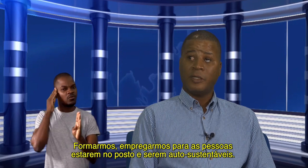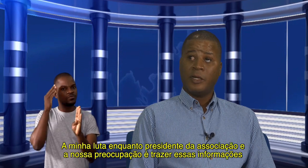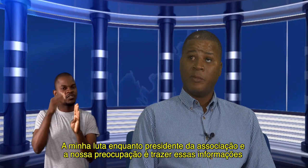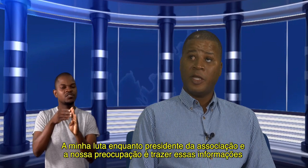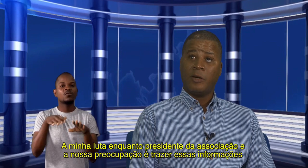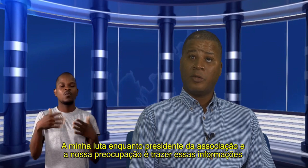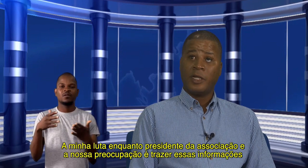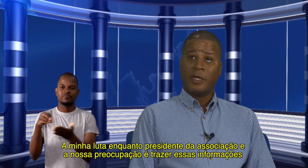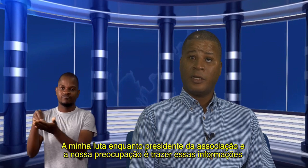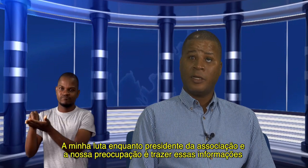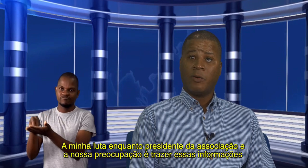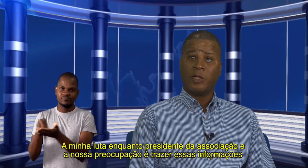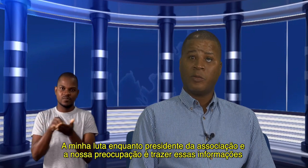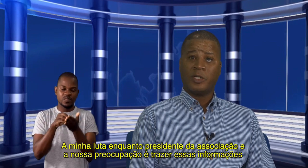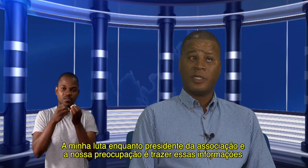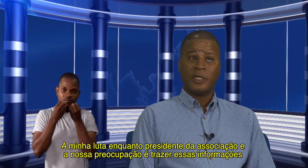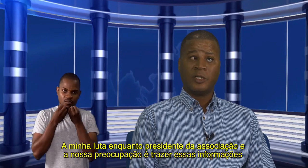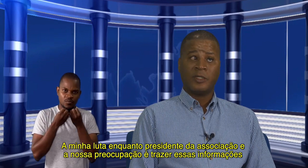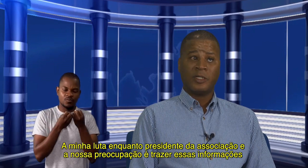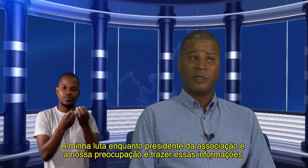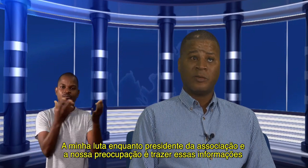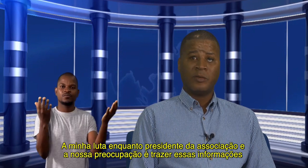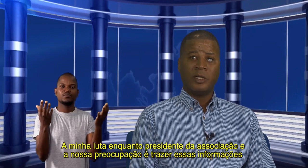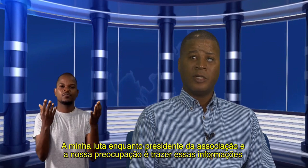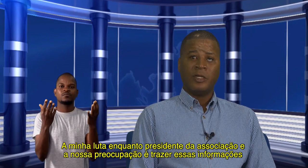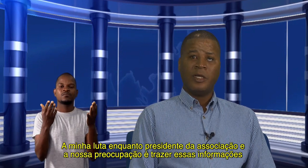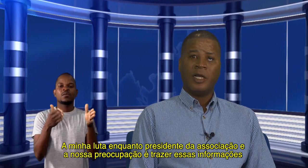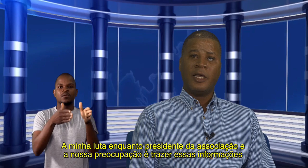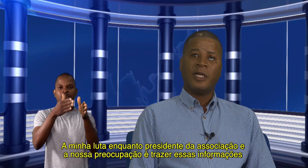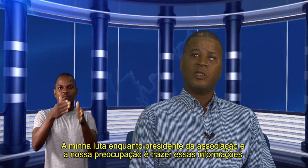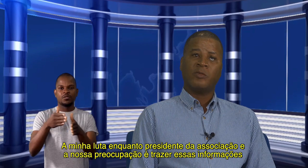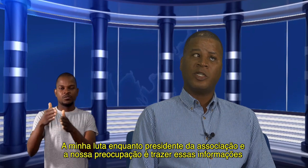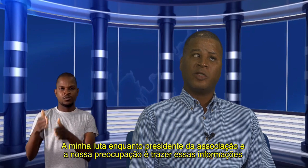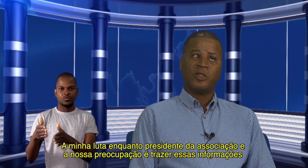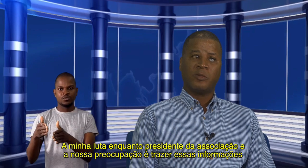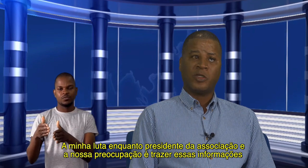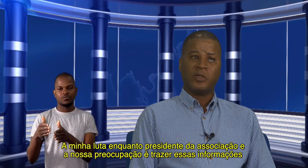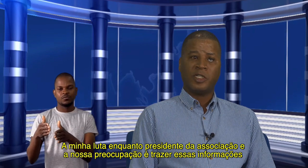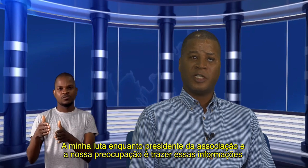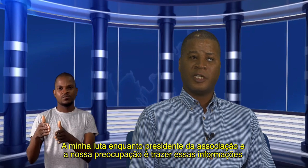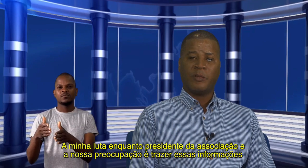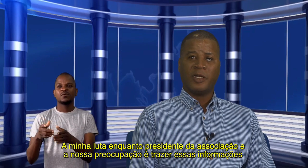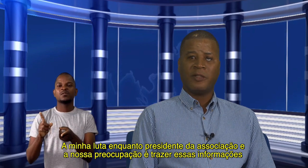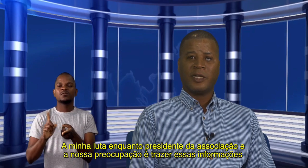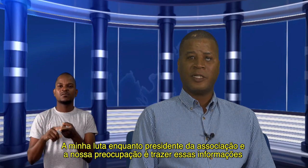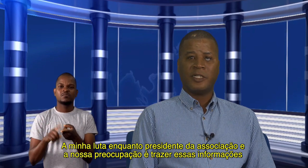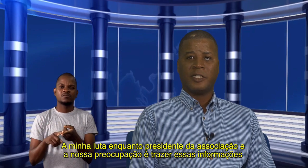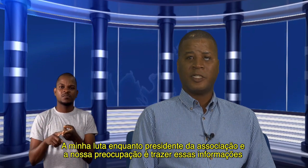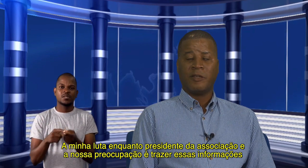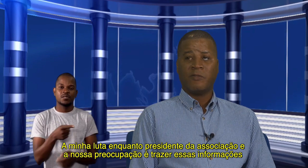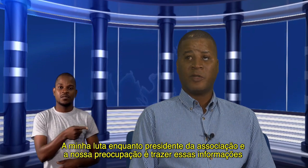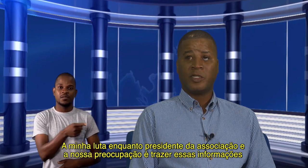A minha luta enquanto presidente da associação e, aliás, uma das nossas missões é exatamente trazer essa informação